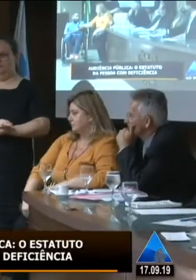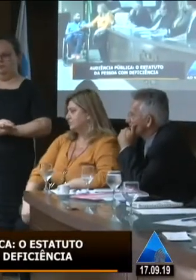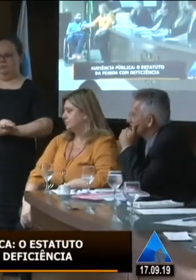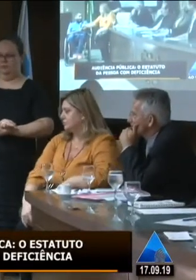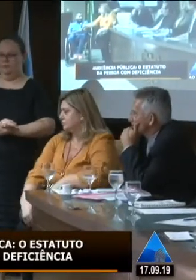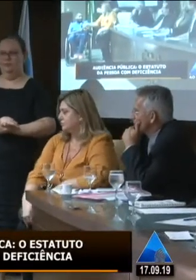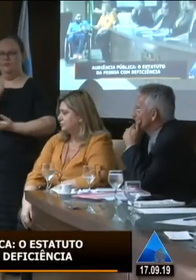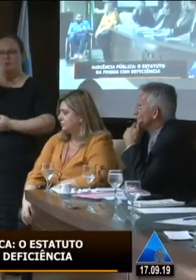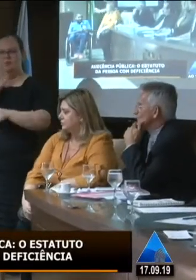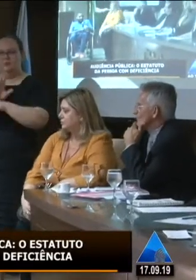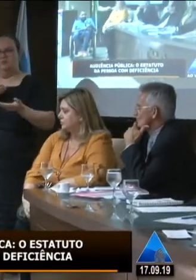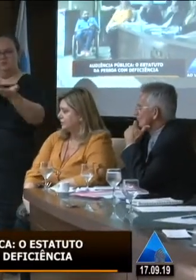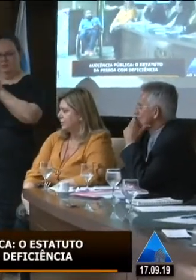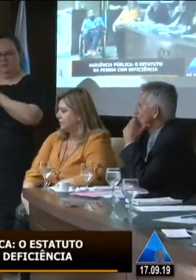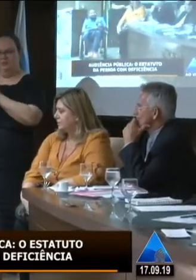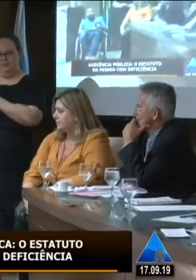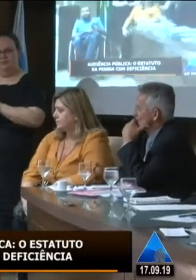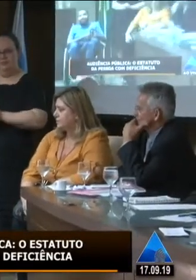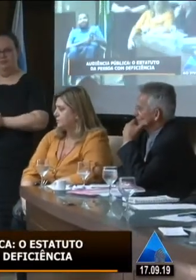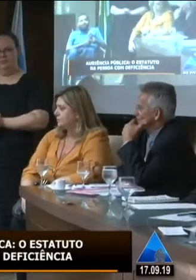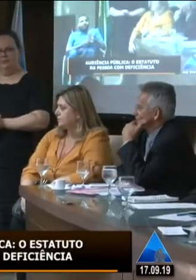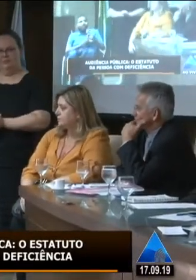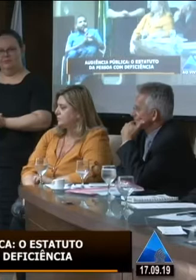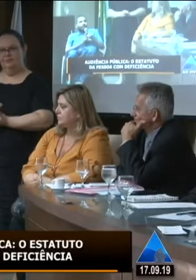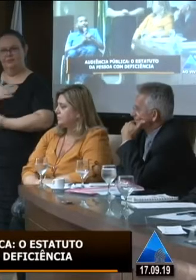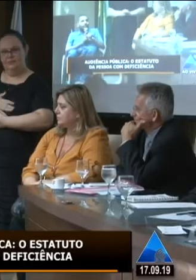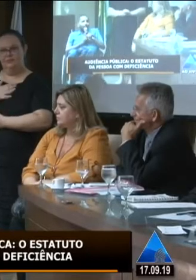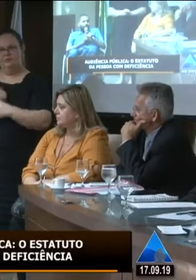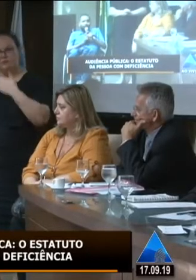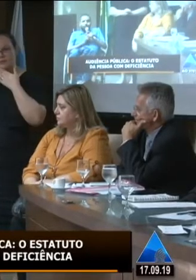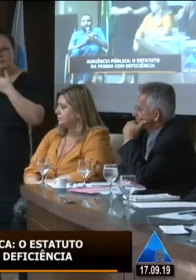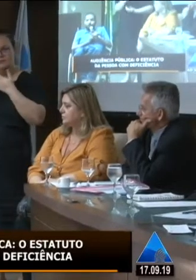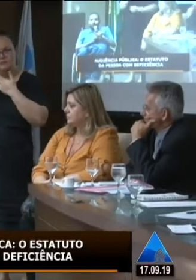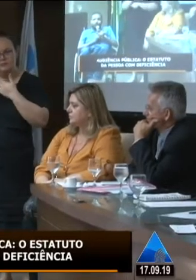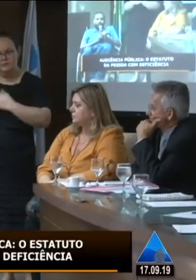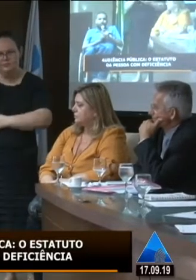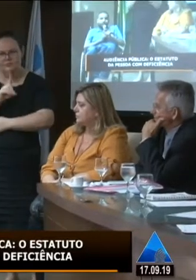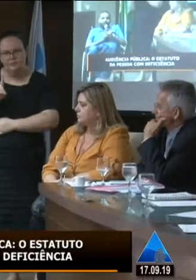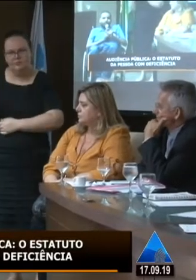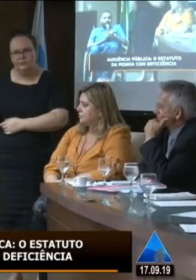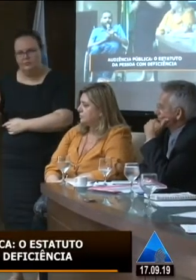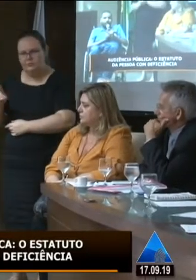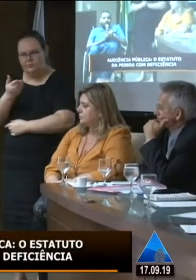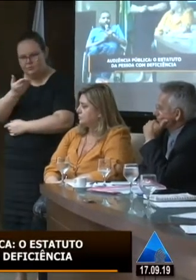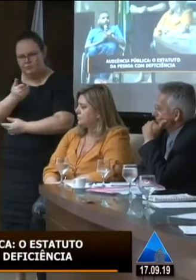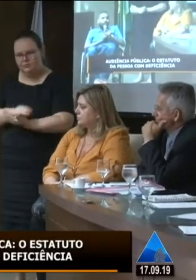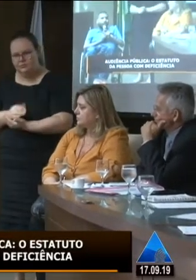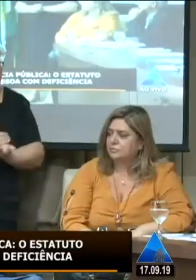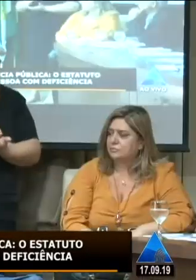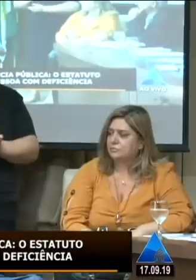boa tarde a todos gostaria de agradecer ao deputado Alvasson pela iniciativa